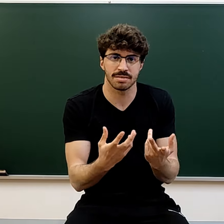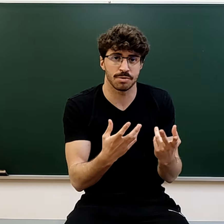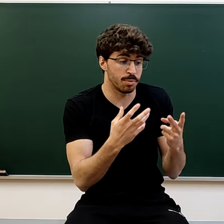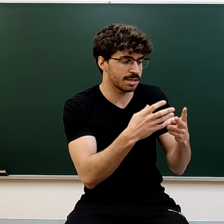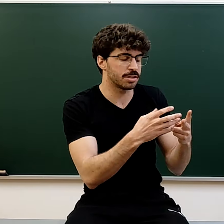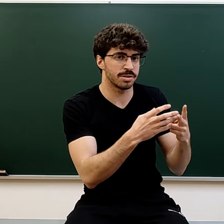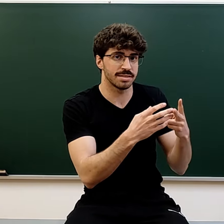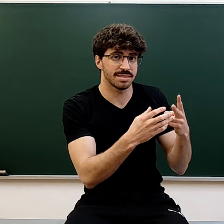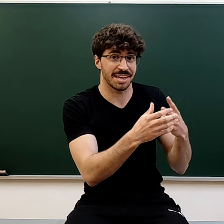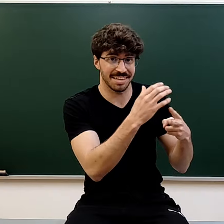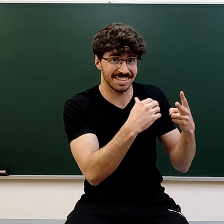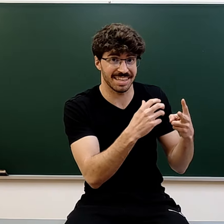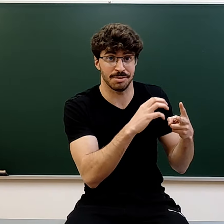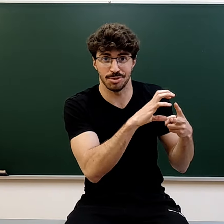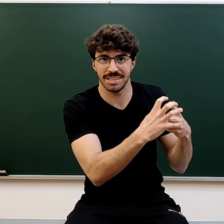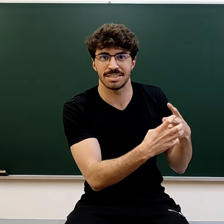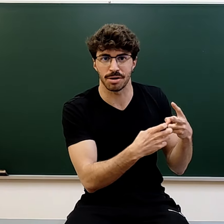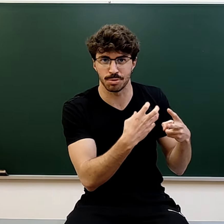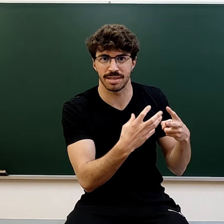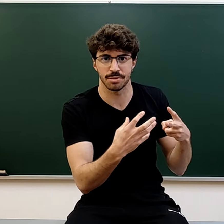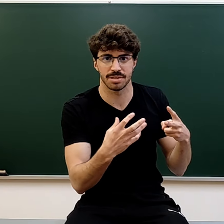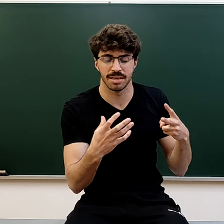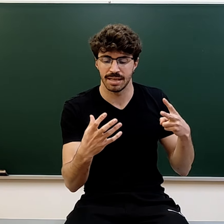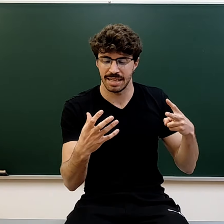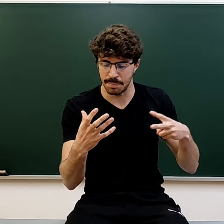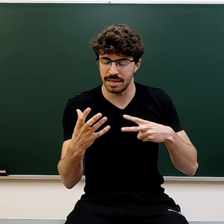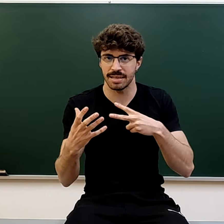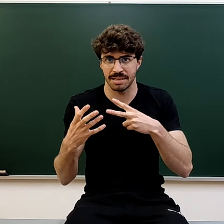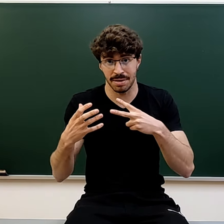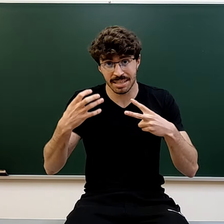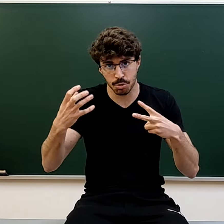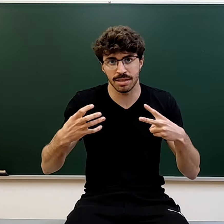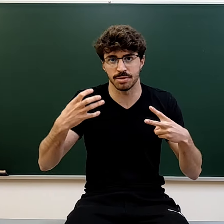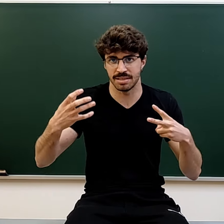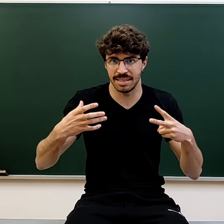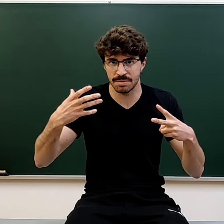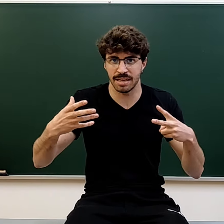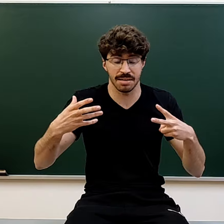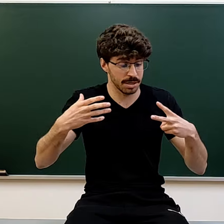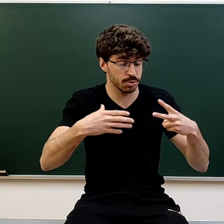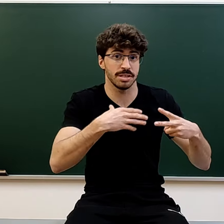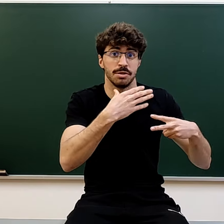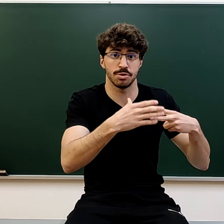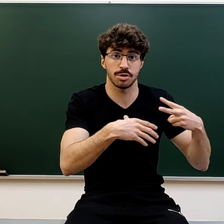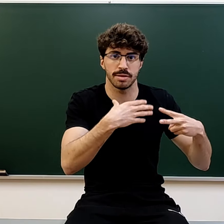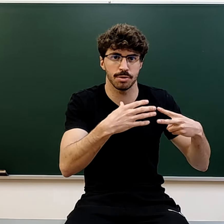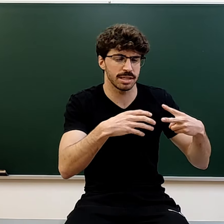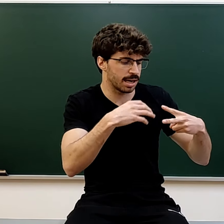como esa persona que consigue esos resultados, y a medida que vas actuando de esa manera, vas consiguiendo esos resultados y